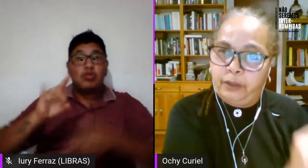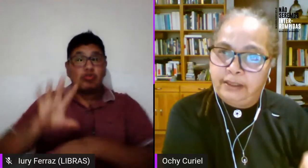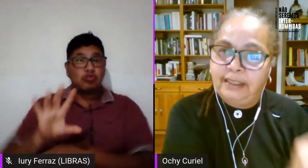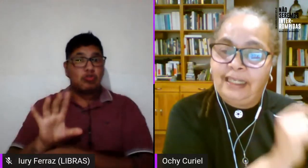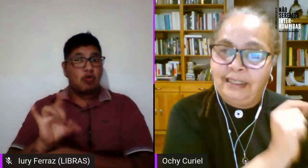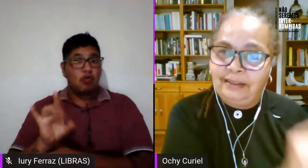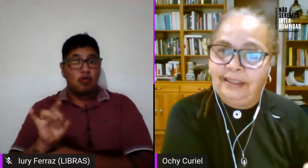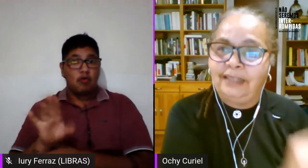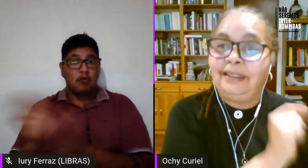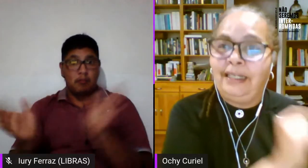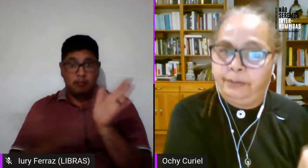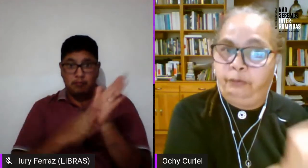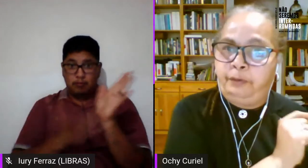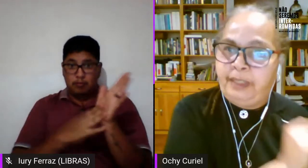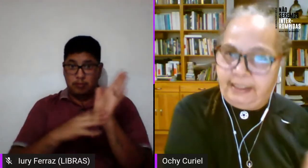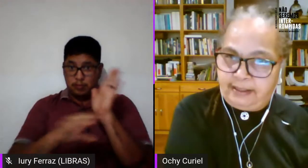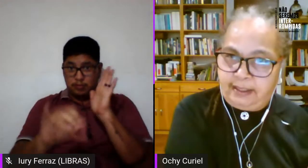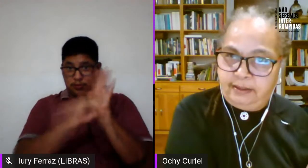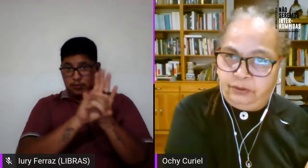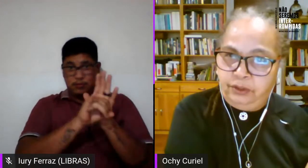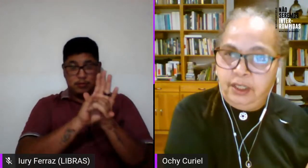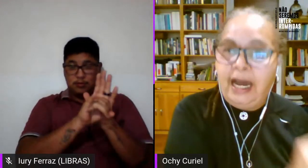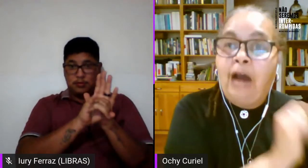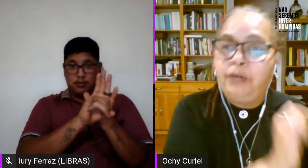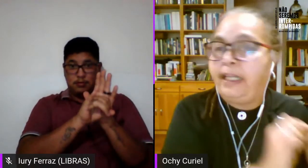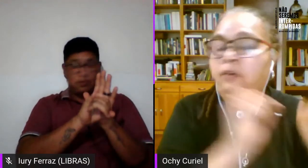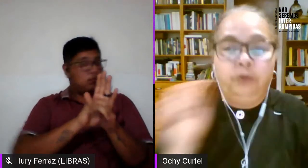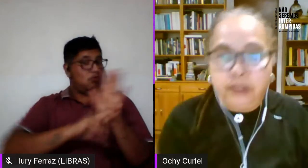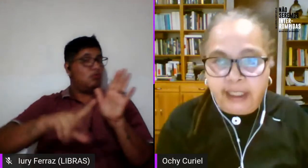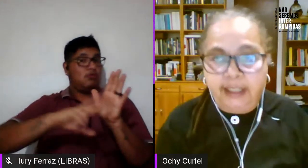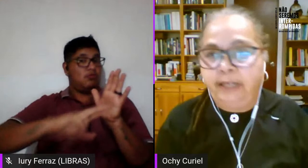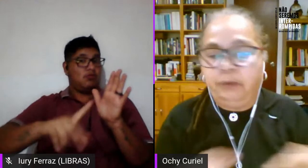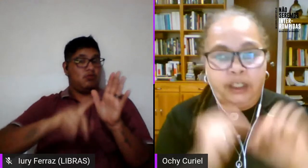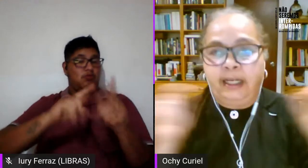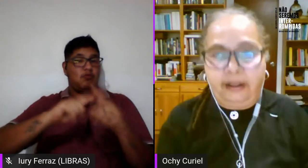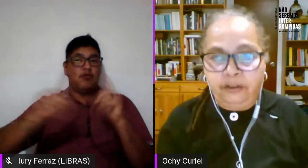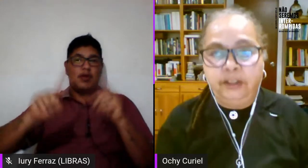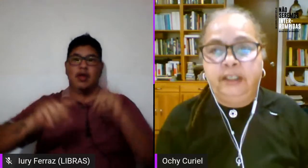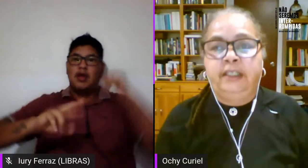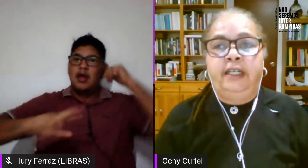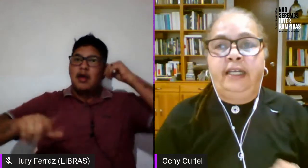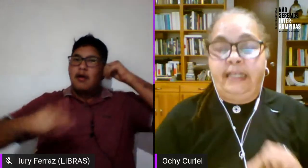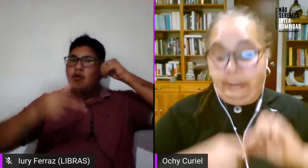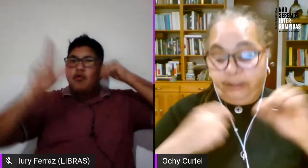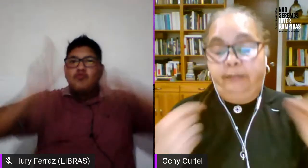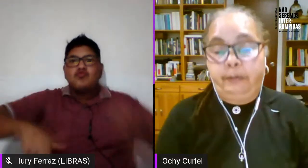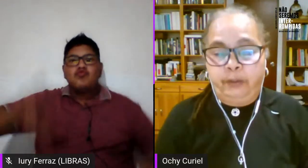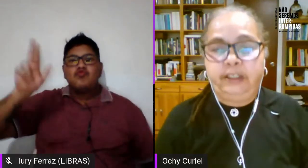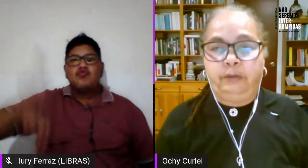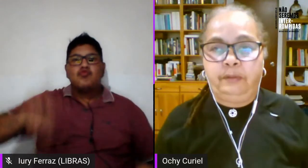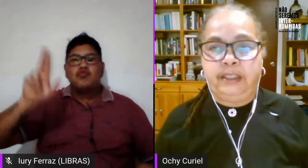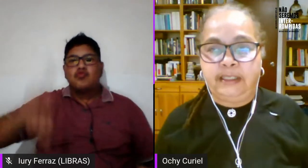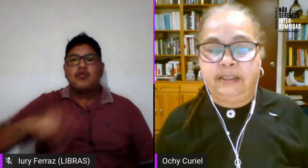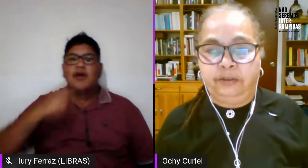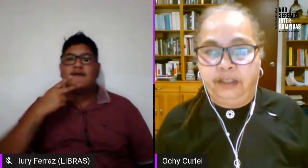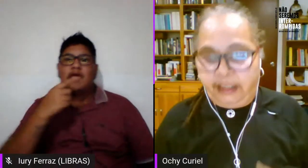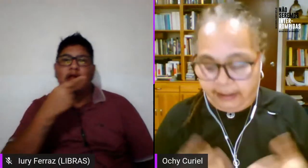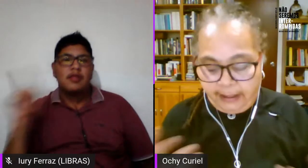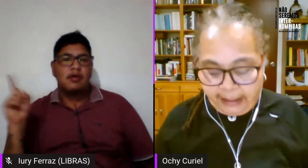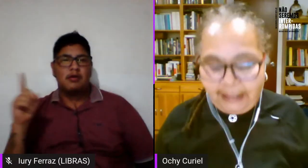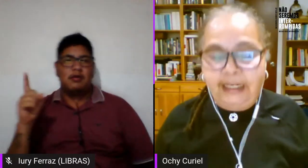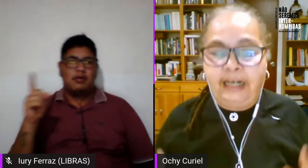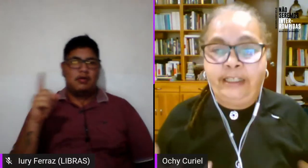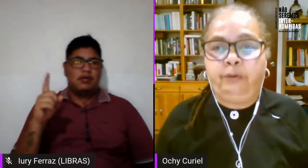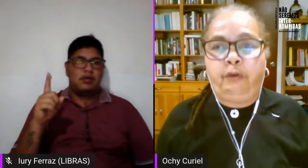propuesta de la identidad lésbico-feminista aunque nunca hemos negado y nuestra propuesta obviamente ha sido